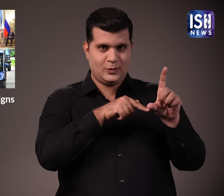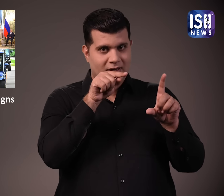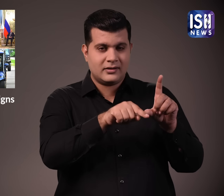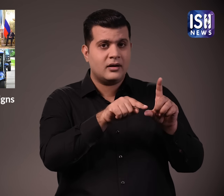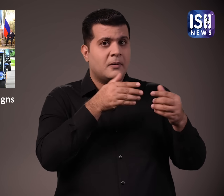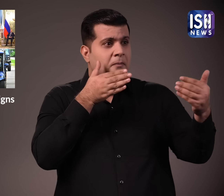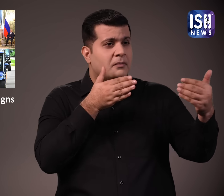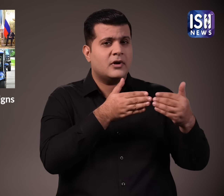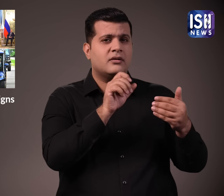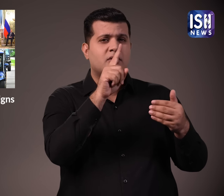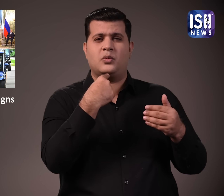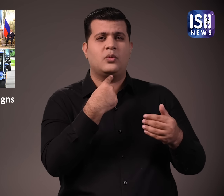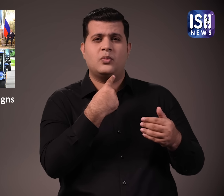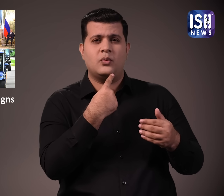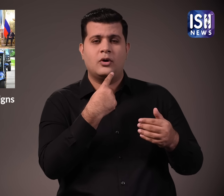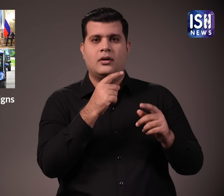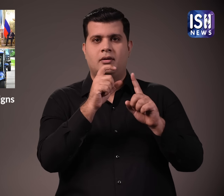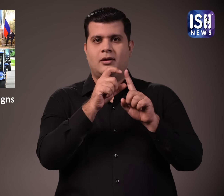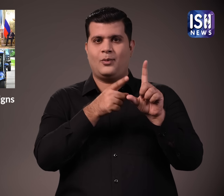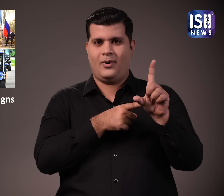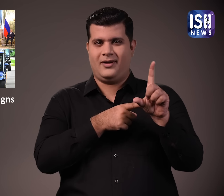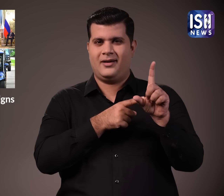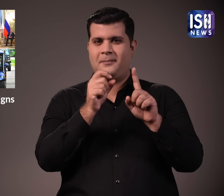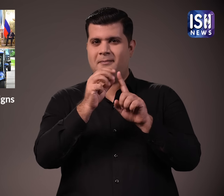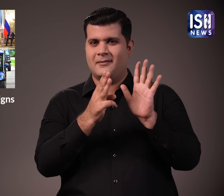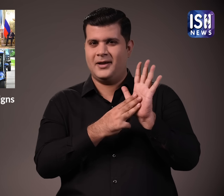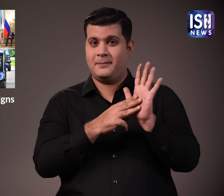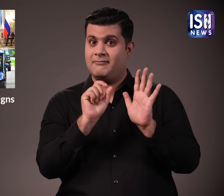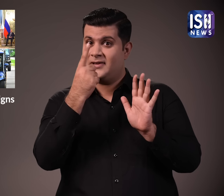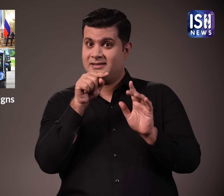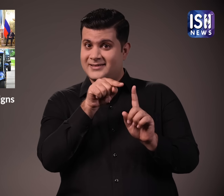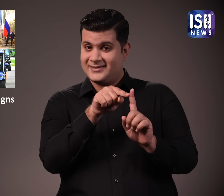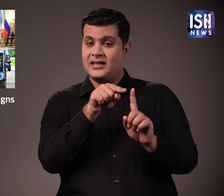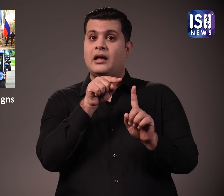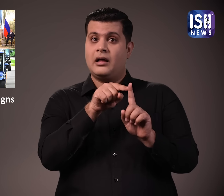पहुँचे और रूस के उप्रधानमंत्री डेनिस